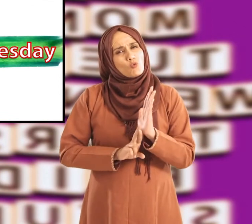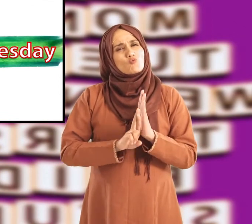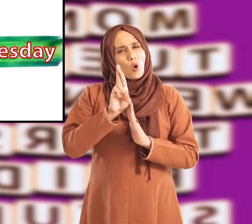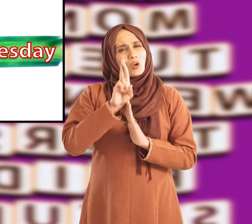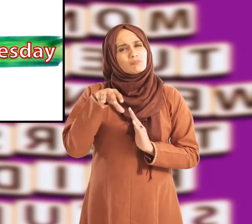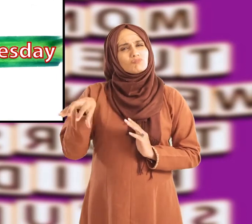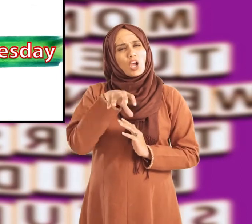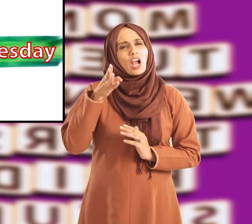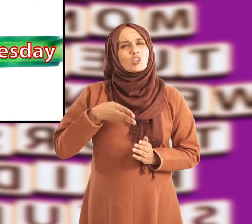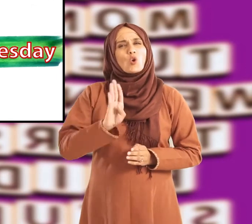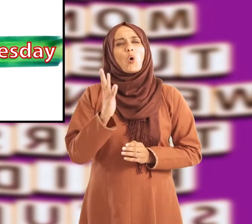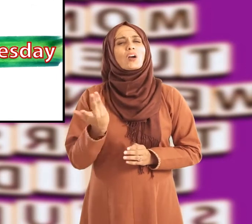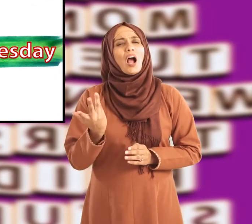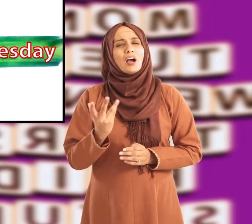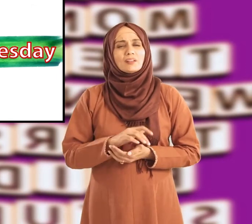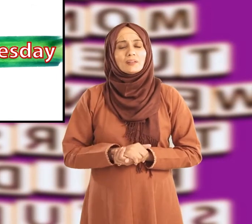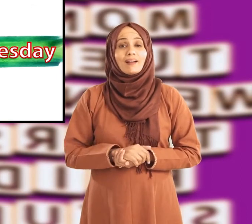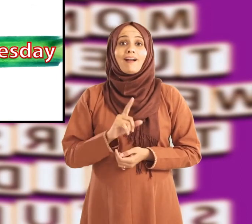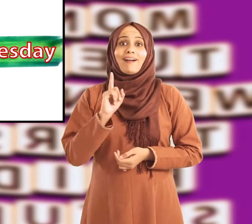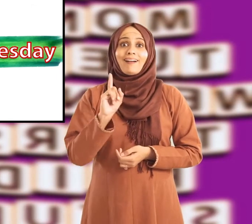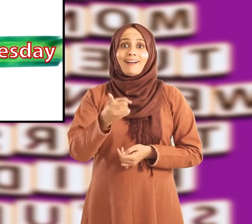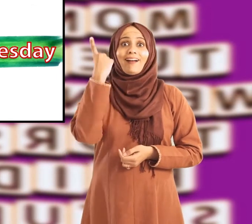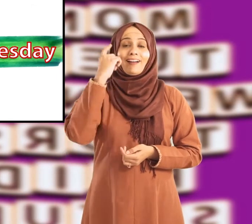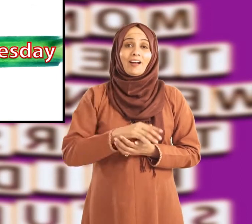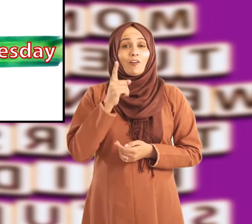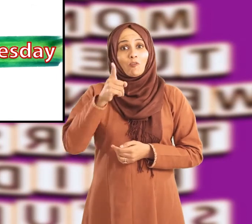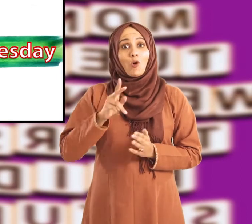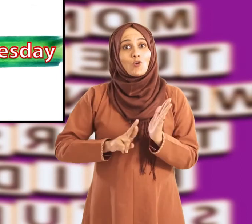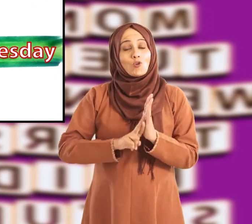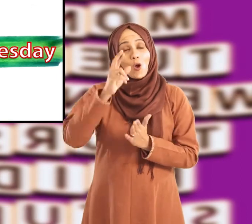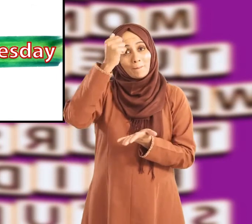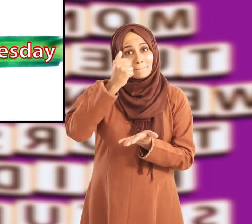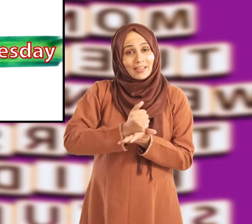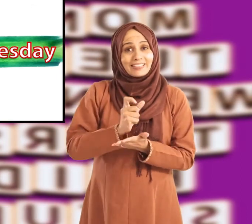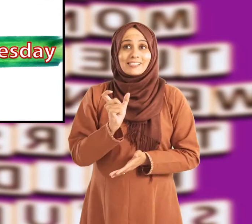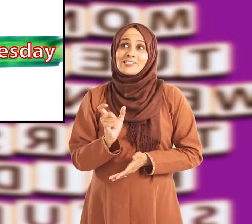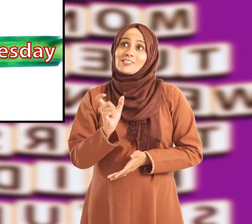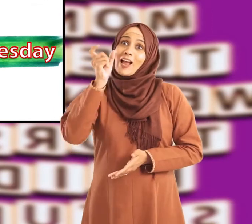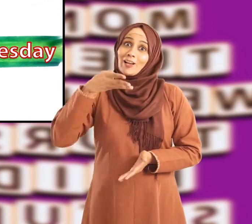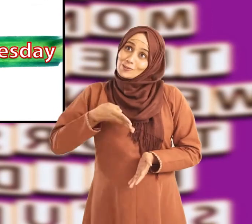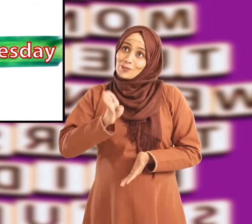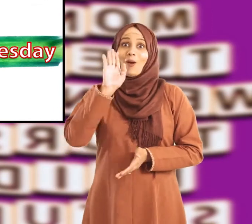جائے گا کہاں؟ ہاں وہ روکٹ میں بیٹھ کر چاند پر جا سکتا ہے